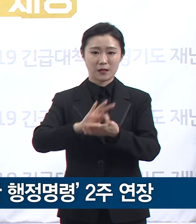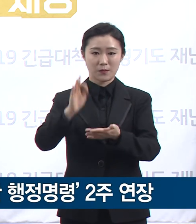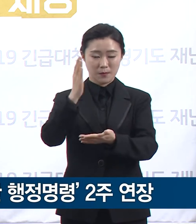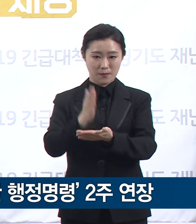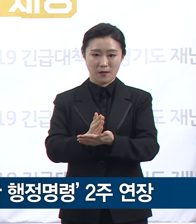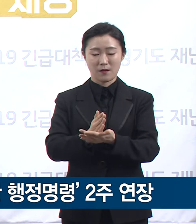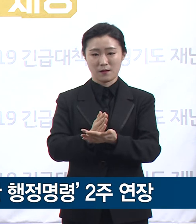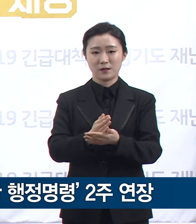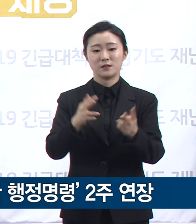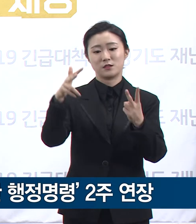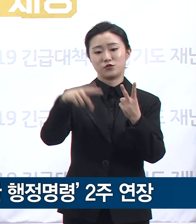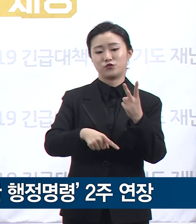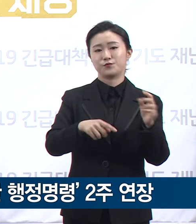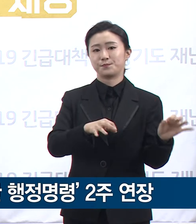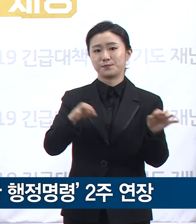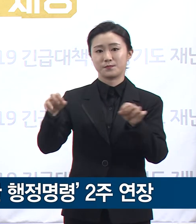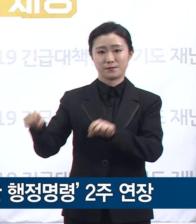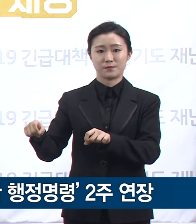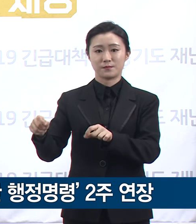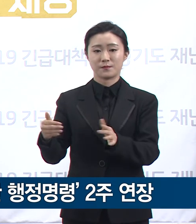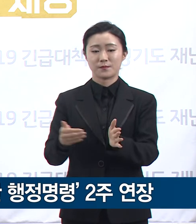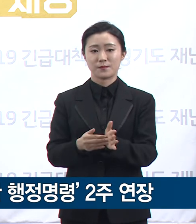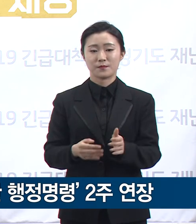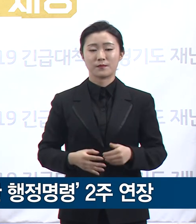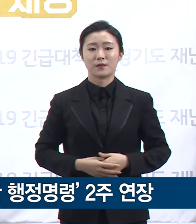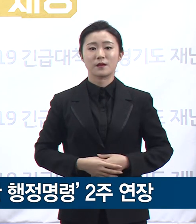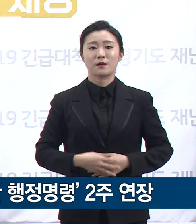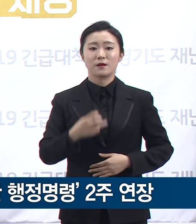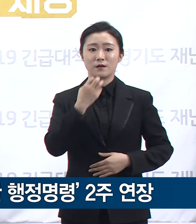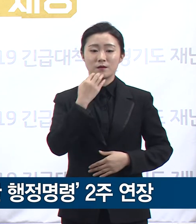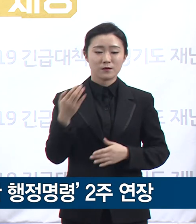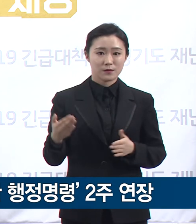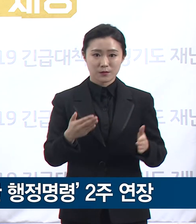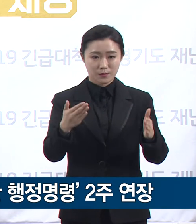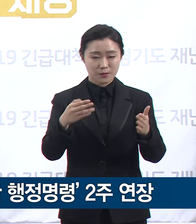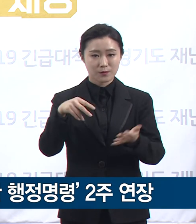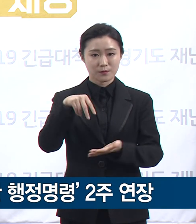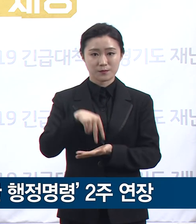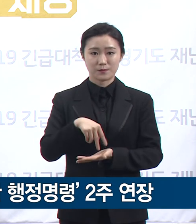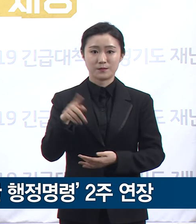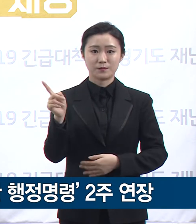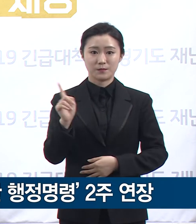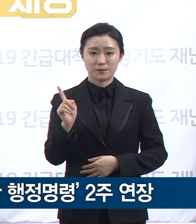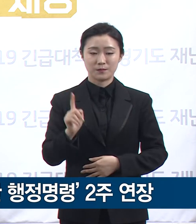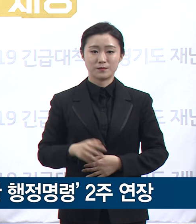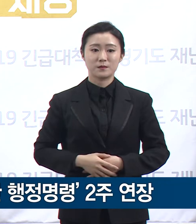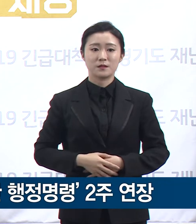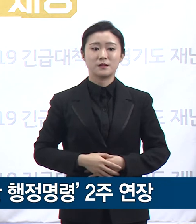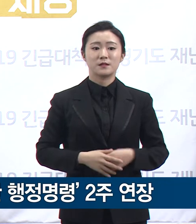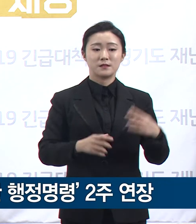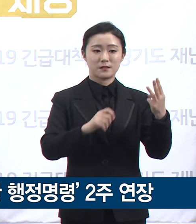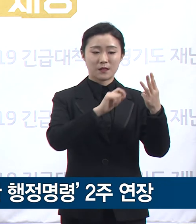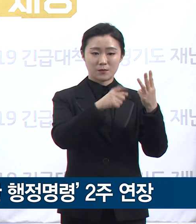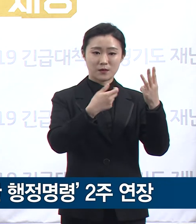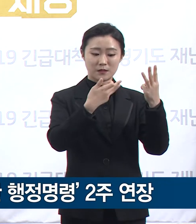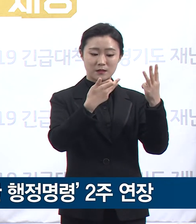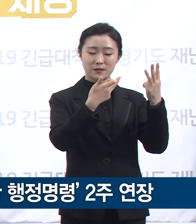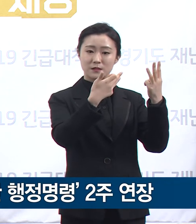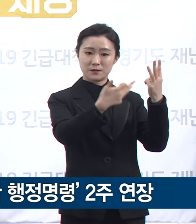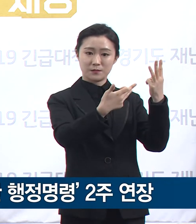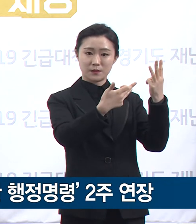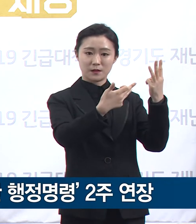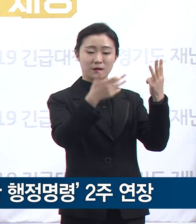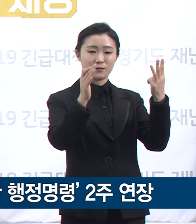경기도는 코로나19 감염 확산 방지를 위하여 지난 3월 18일부터 4월 6일까지 도내 다중이용업소에 대한